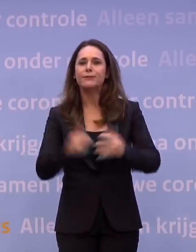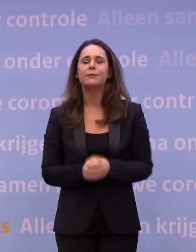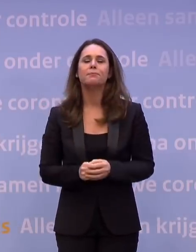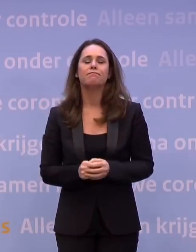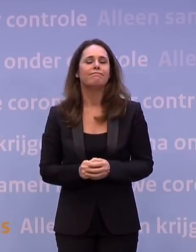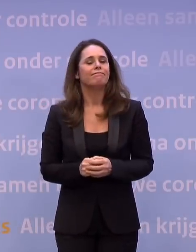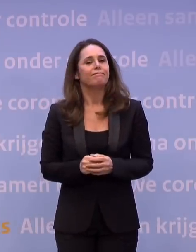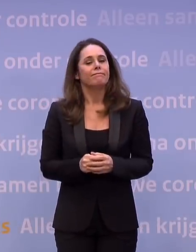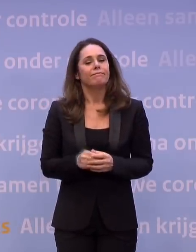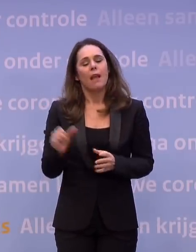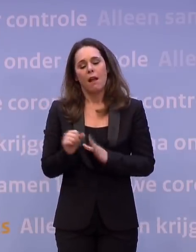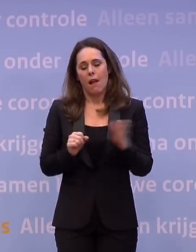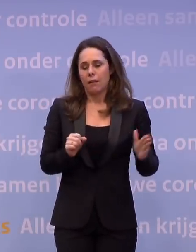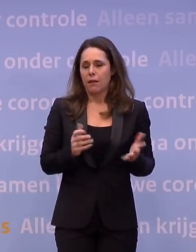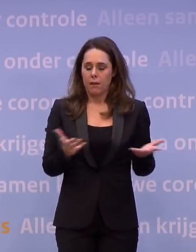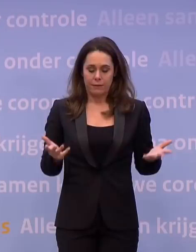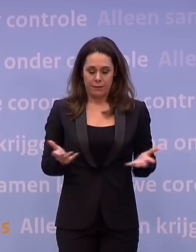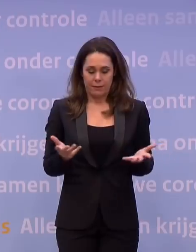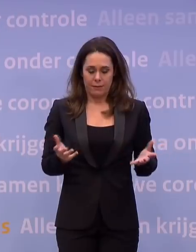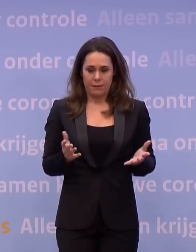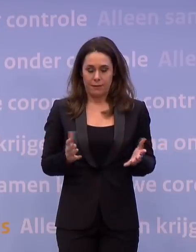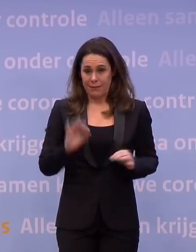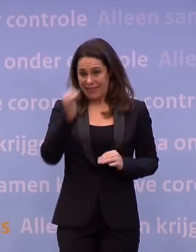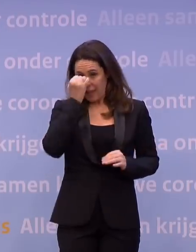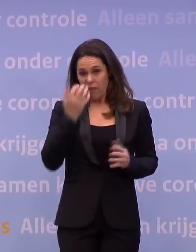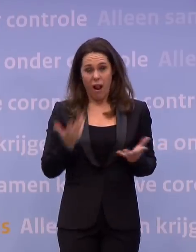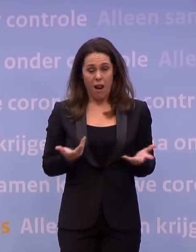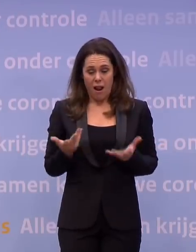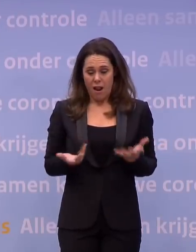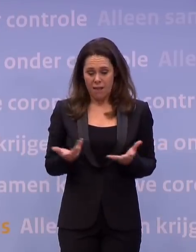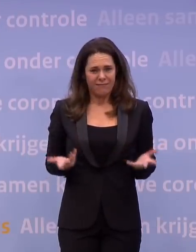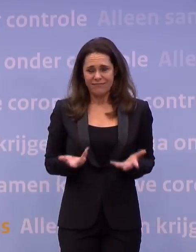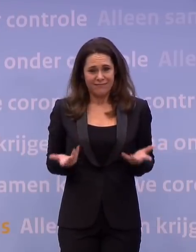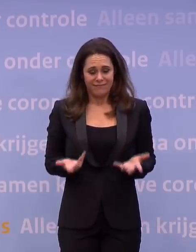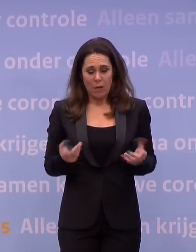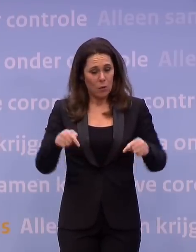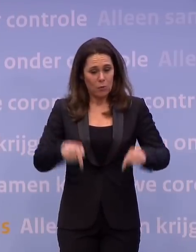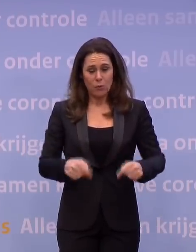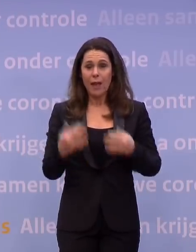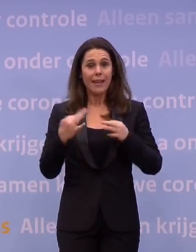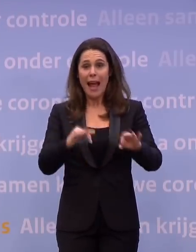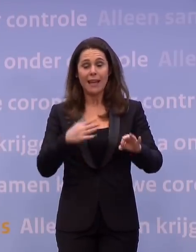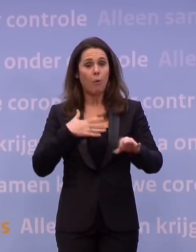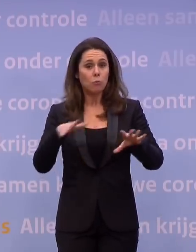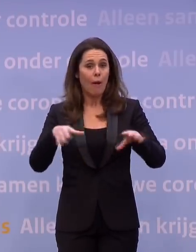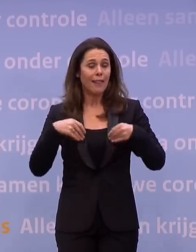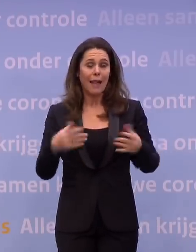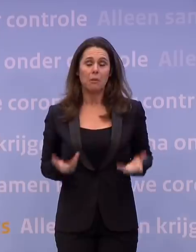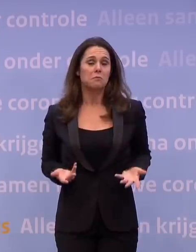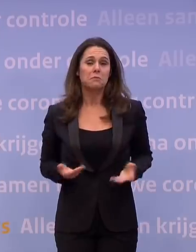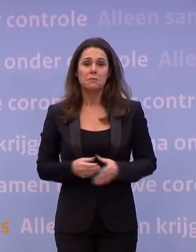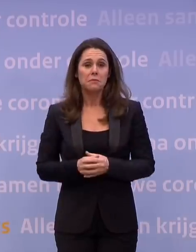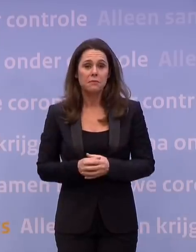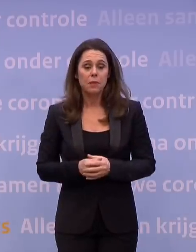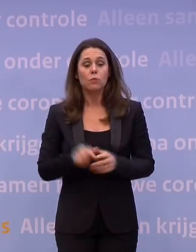Na de andere kant redenerend, zou het allemaal vreselijk tegenzitten. Daar is op dit moment ook niet, ook dat is niet, daar is ook nu geen aanleiding voor dat aan te nemen. Dus